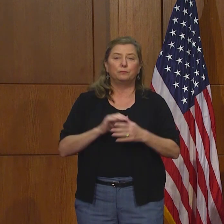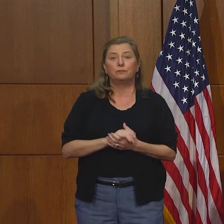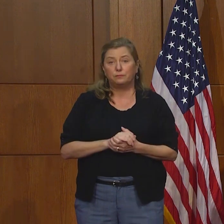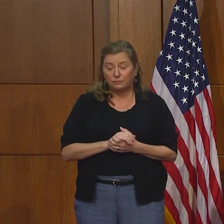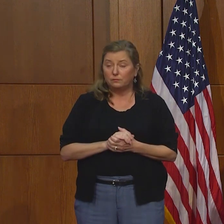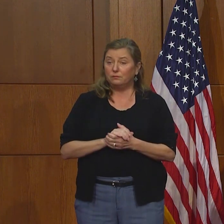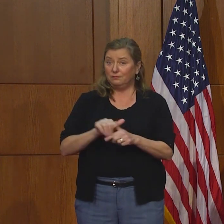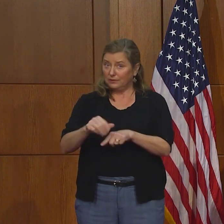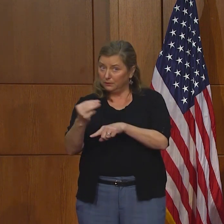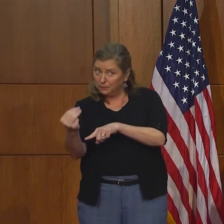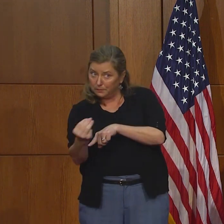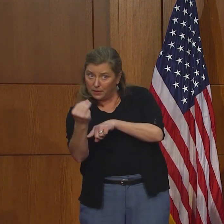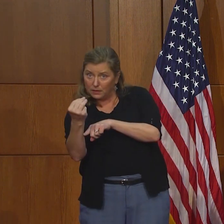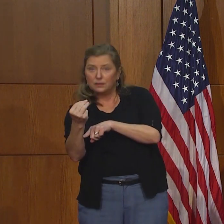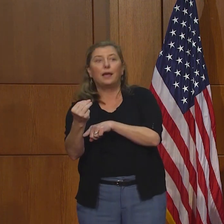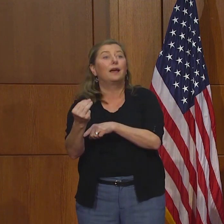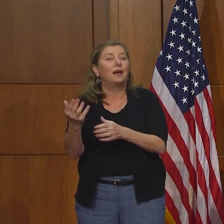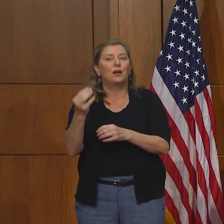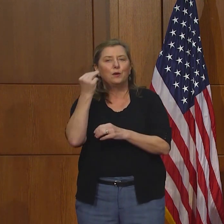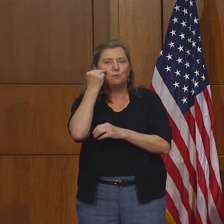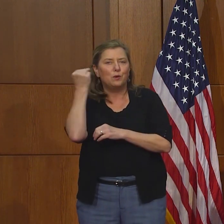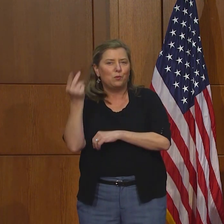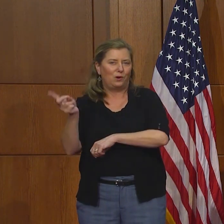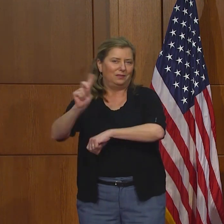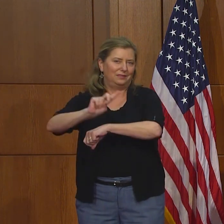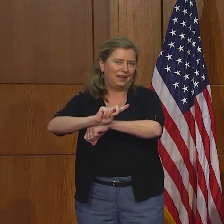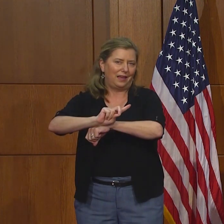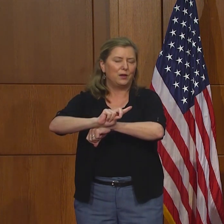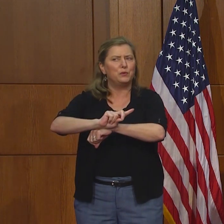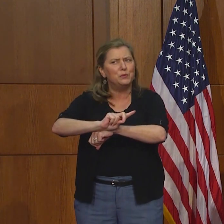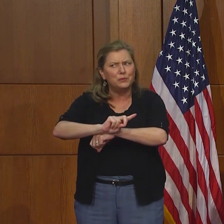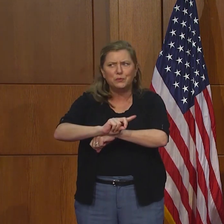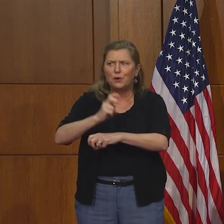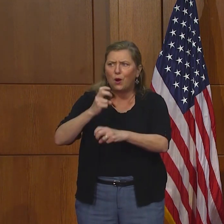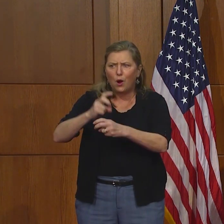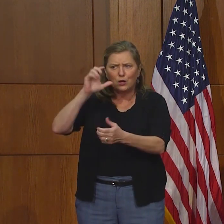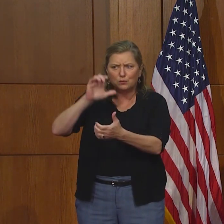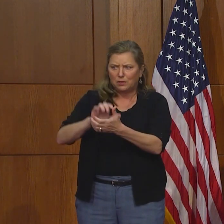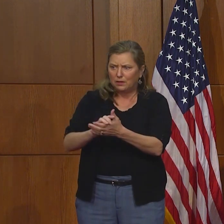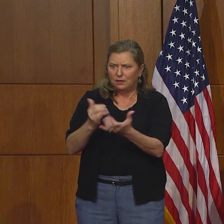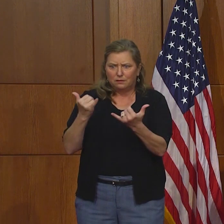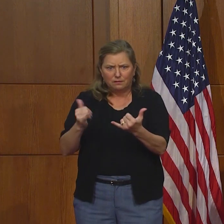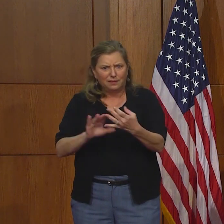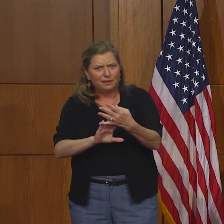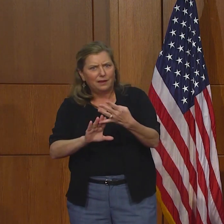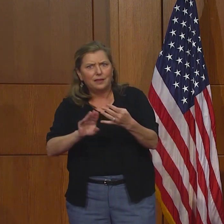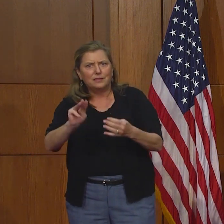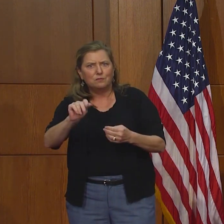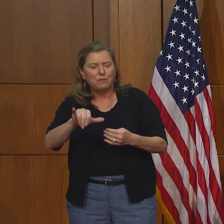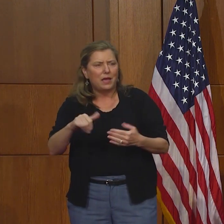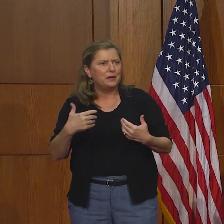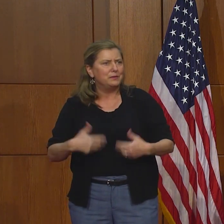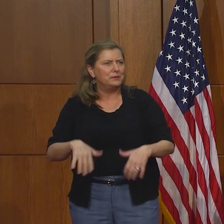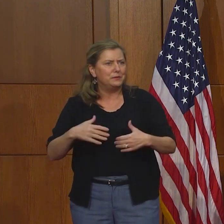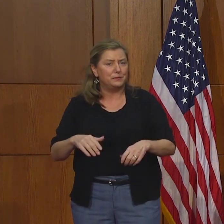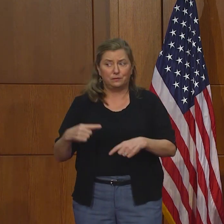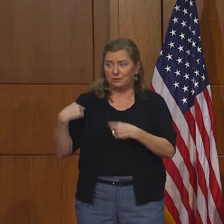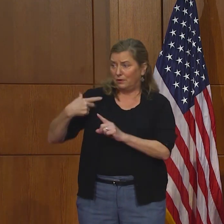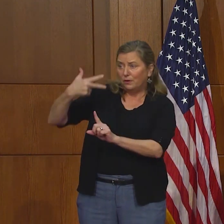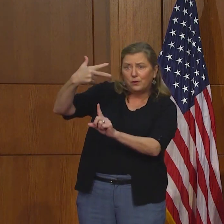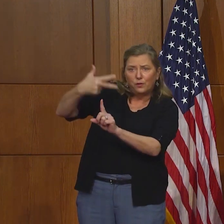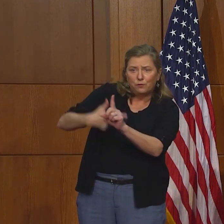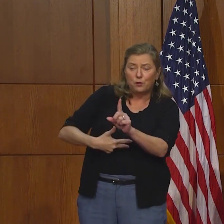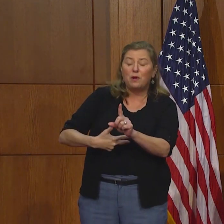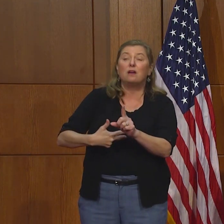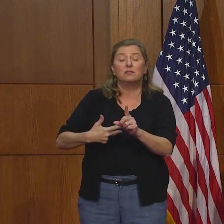lunes va a ser el día de remembranza. Es difícil creer que ya vamos a terminar mayo. Estos últimos tres